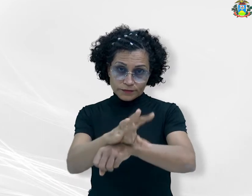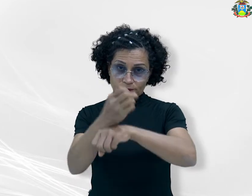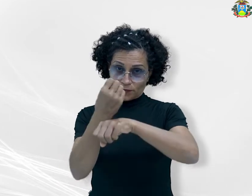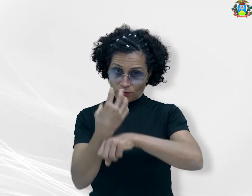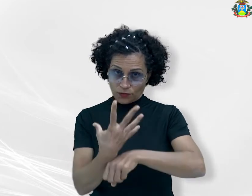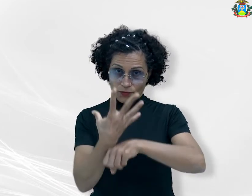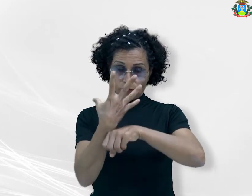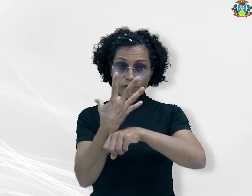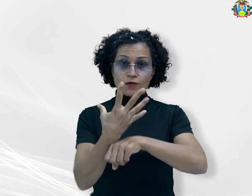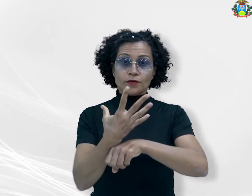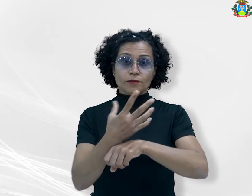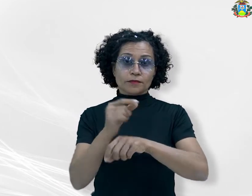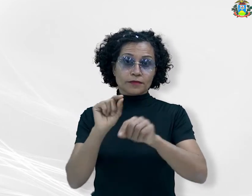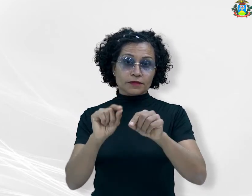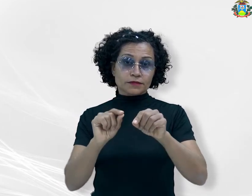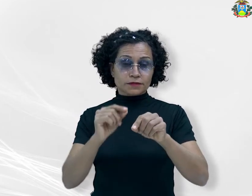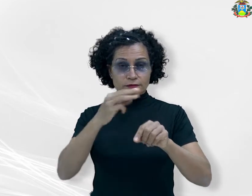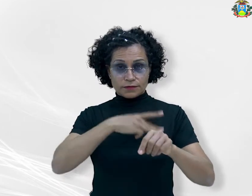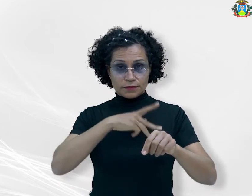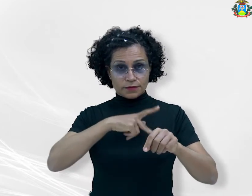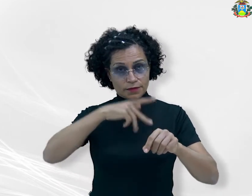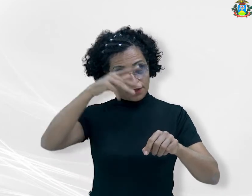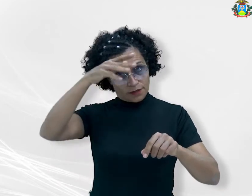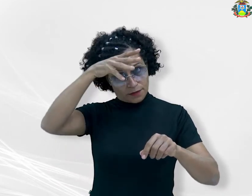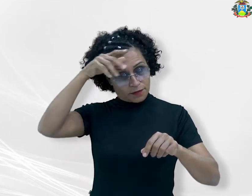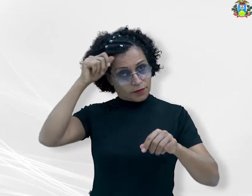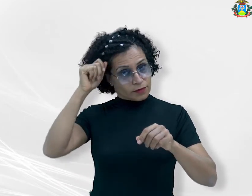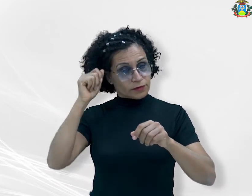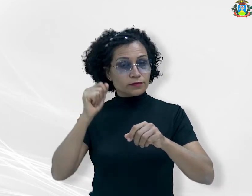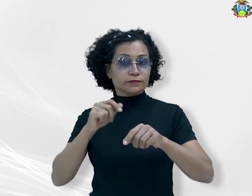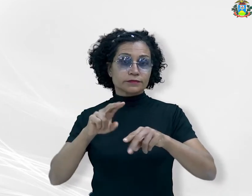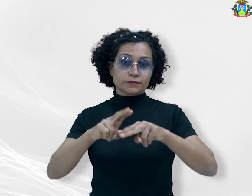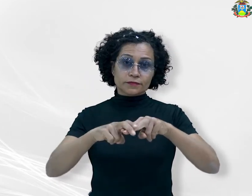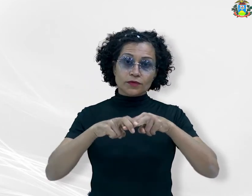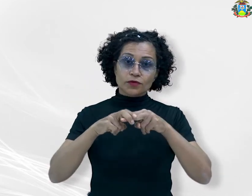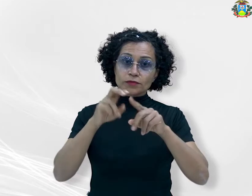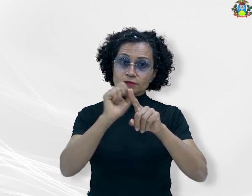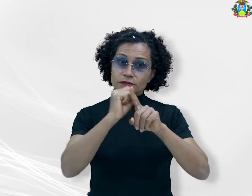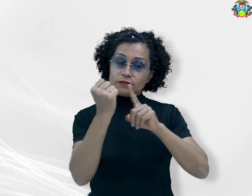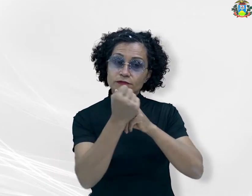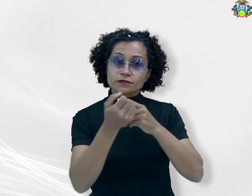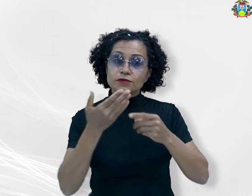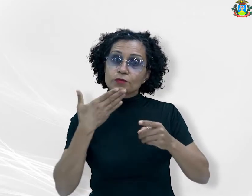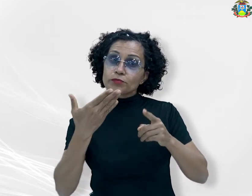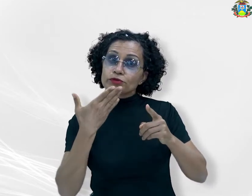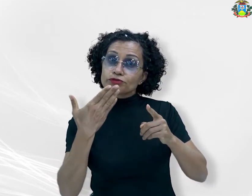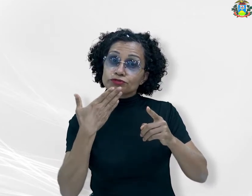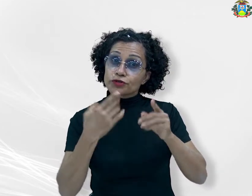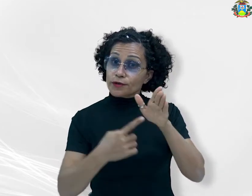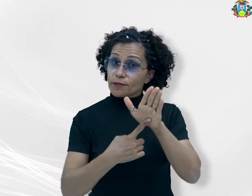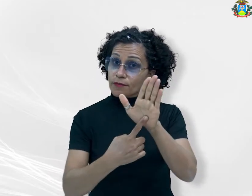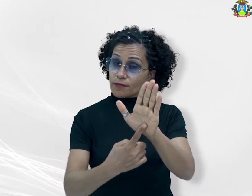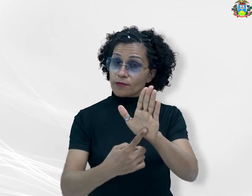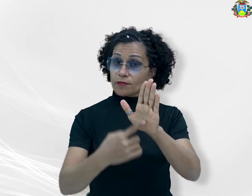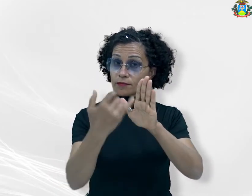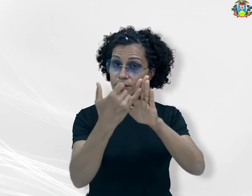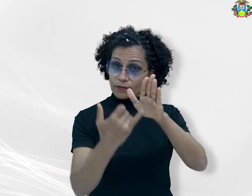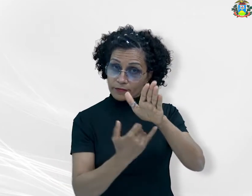atender as demandas da sociedade e elevar a transparência do trabalho desenvolvido pela instituição. Além do atendimento